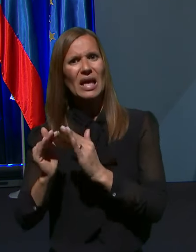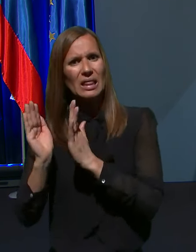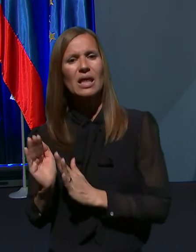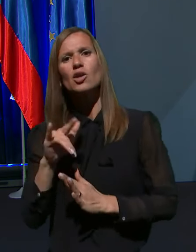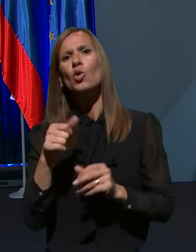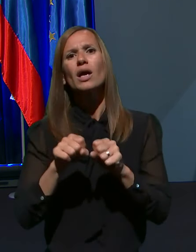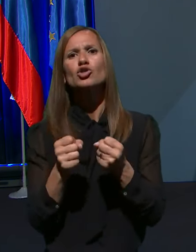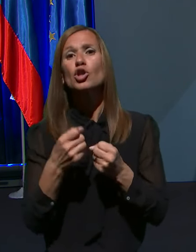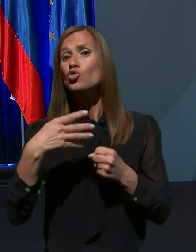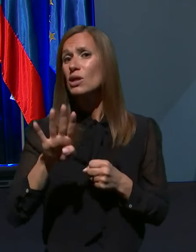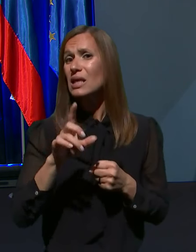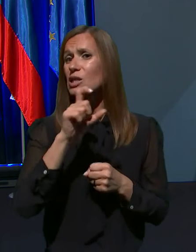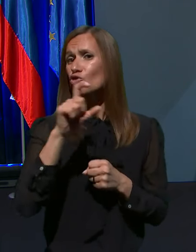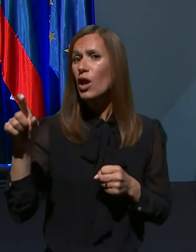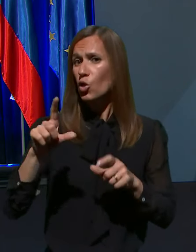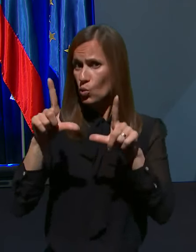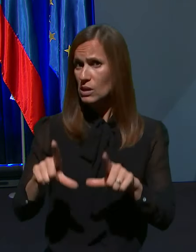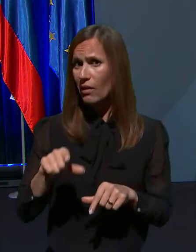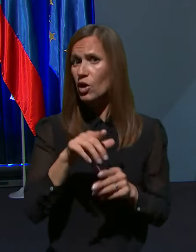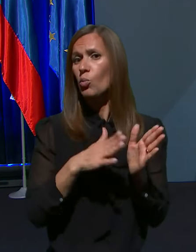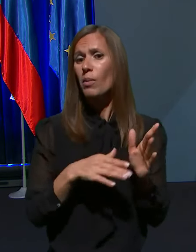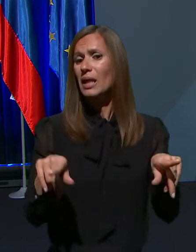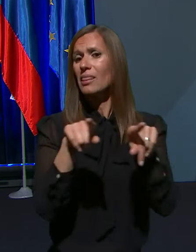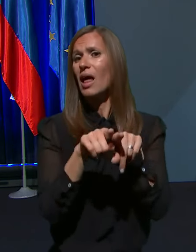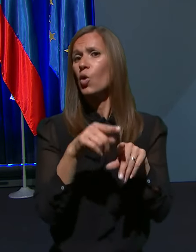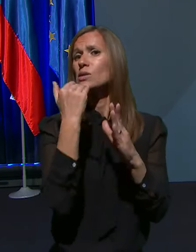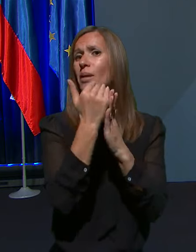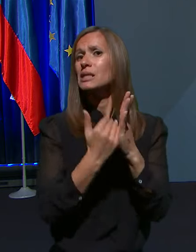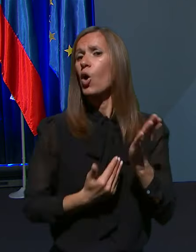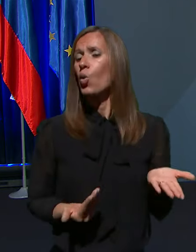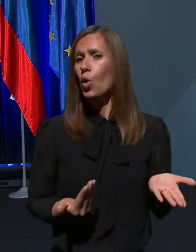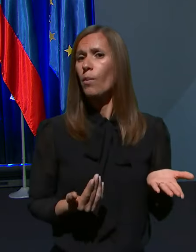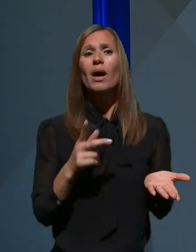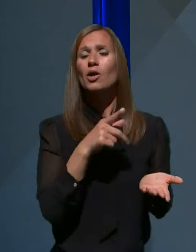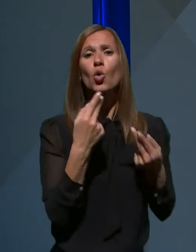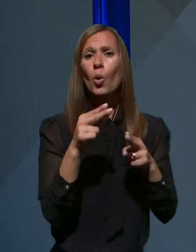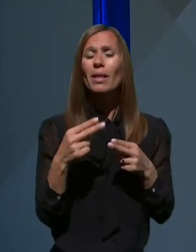člena ustave, torej enakost pred zakonom. Kako to komentirate?